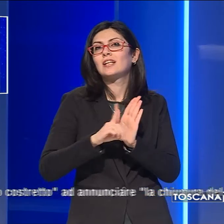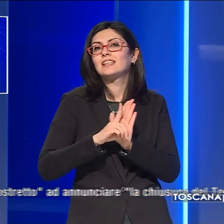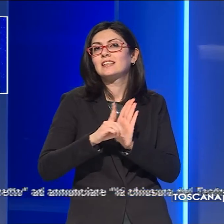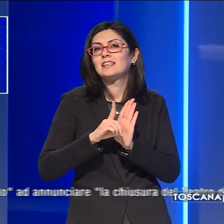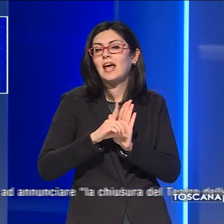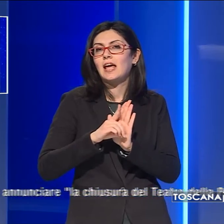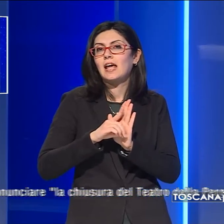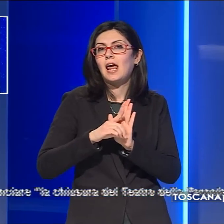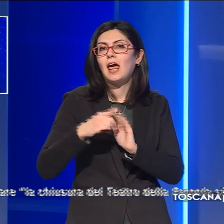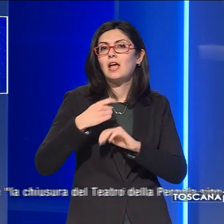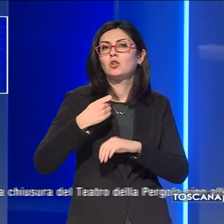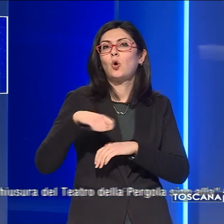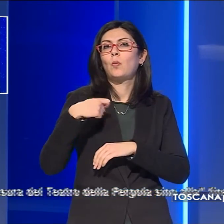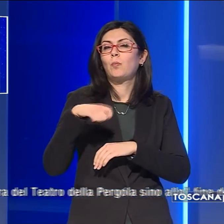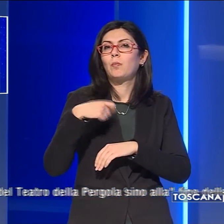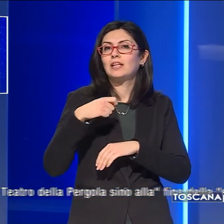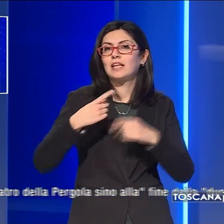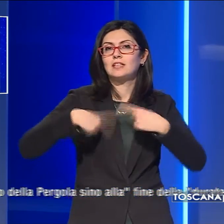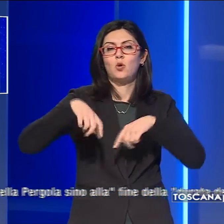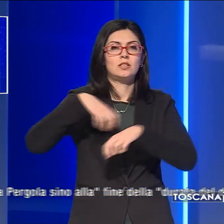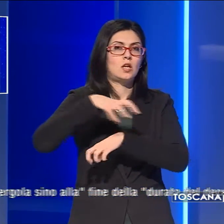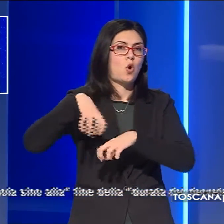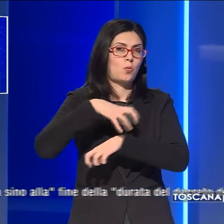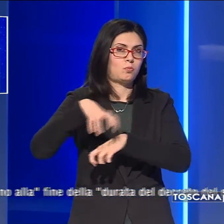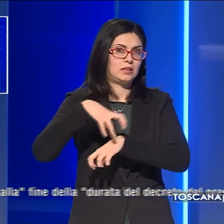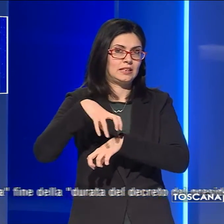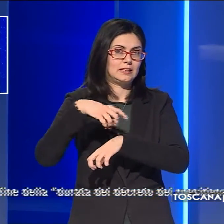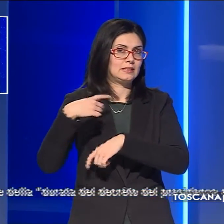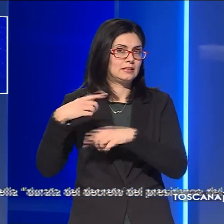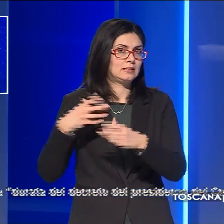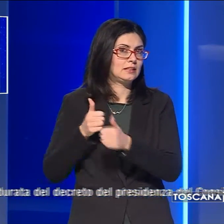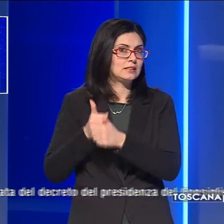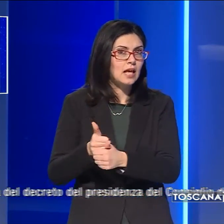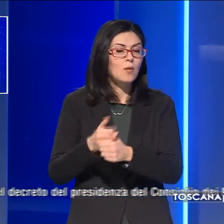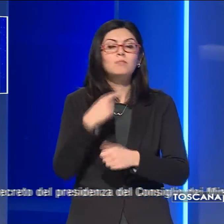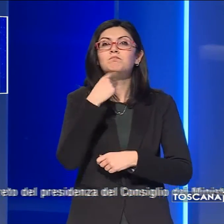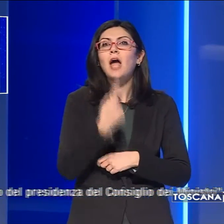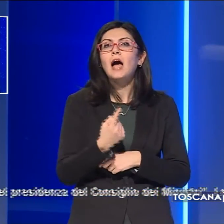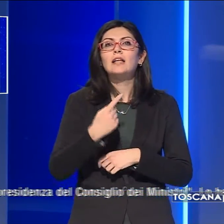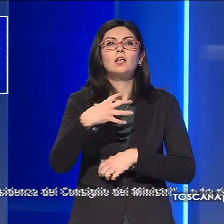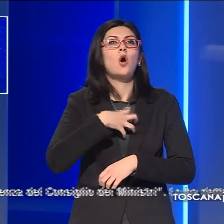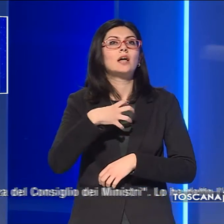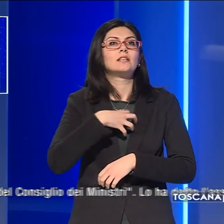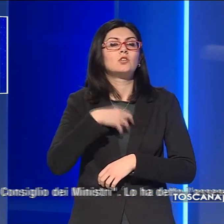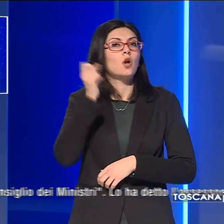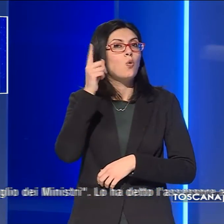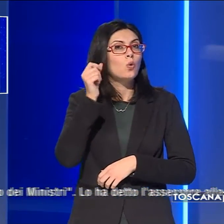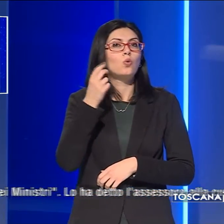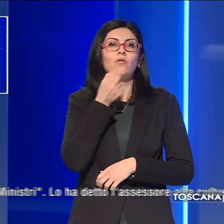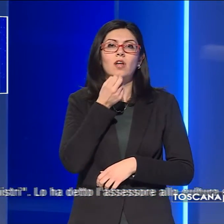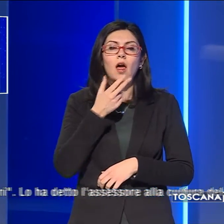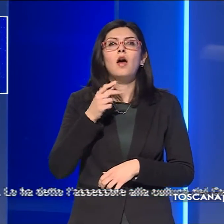della presidenza del consiglio dei ministri. Lo ha detto l'assessore alla cultura del comune di Firenze